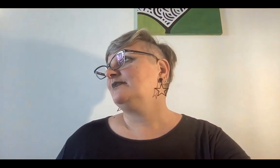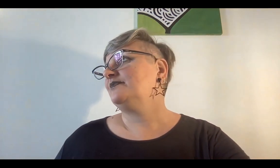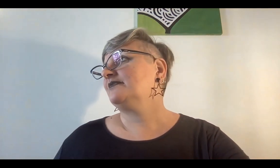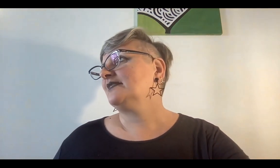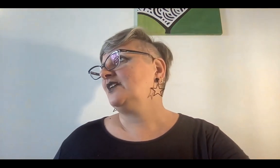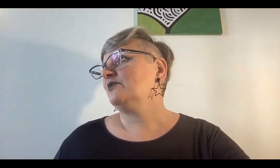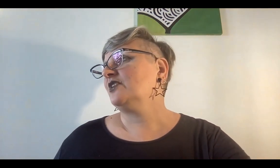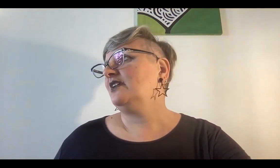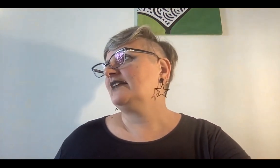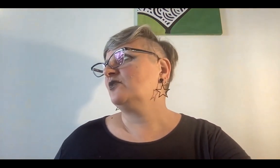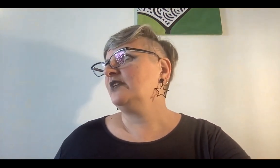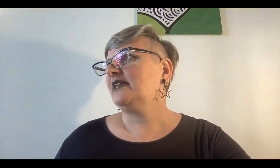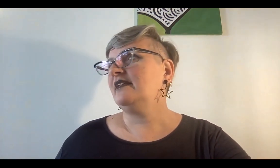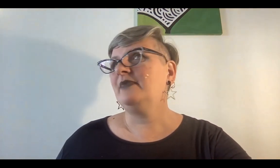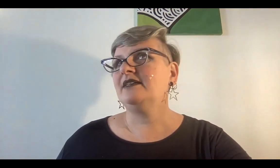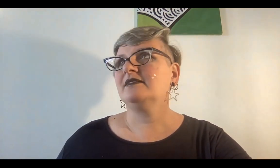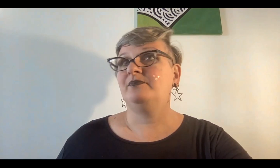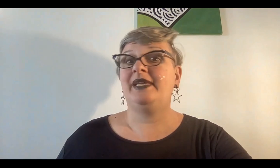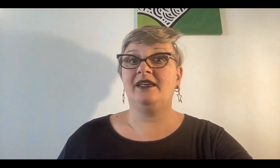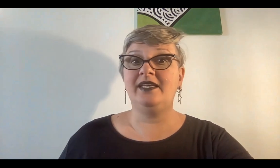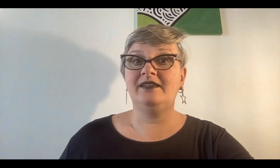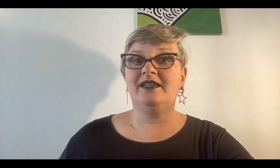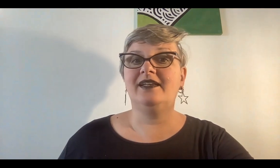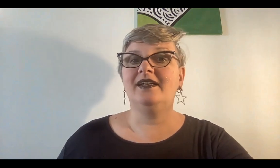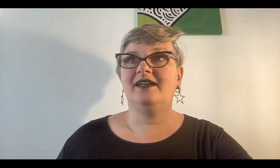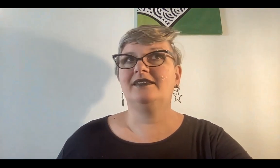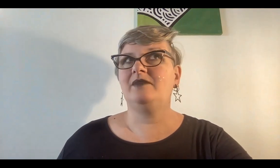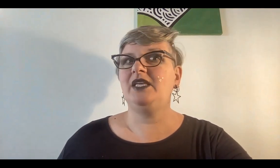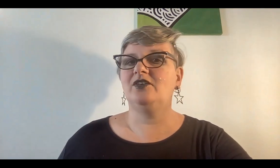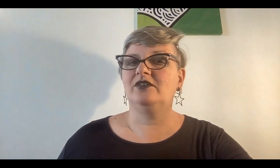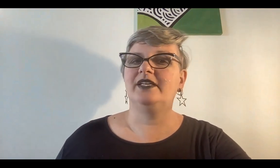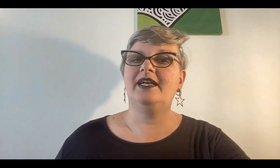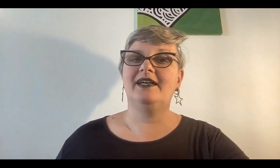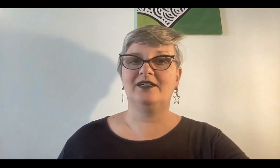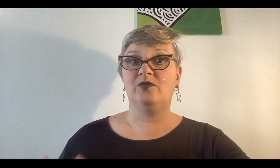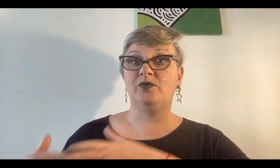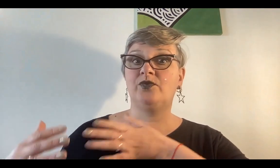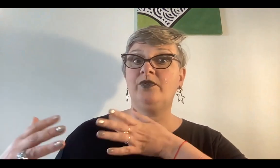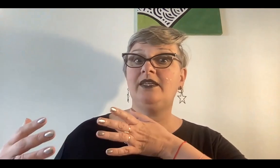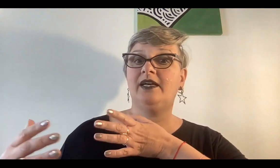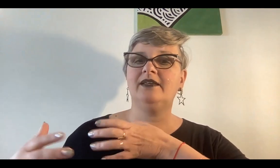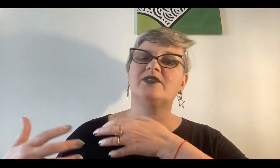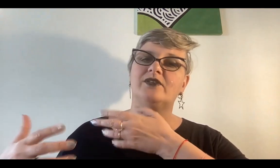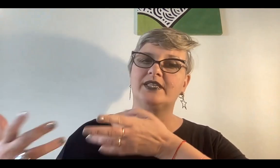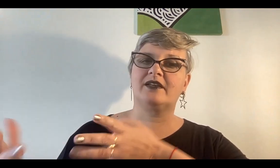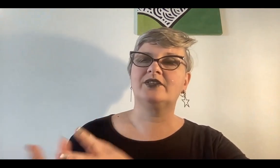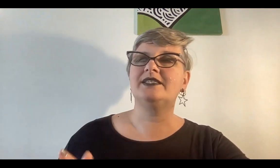incluso la artúrica y demás, Merlín era temido, era como un druida, que son los sacerdotes